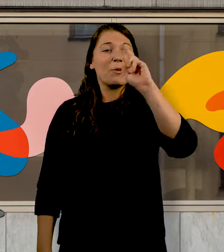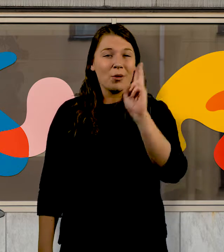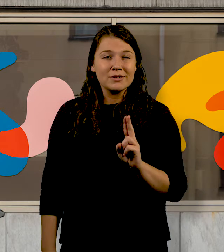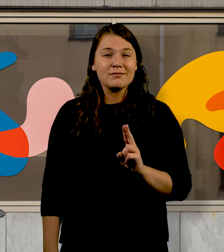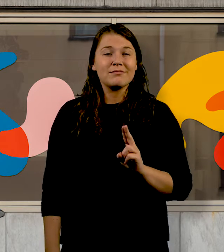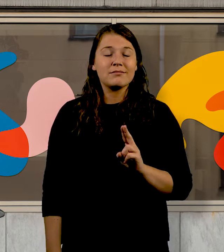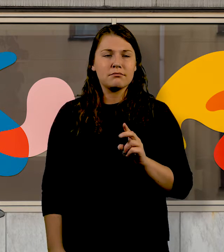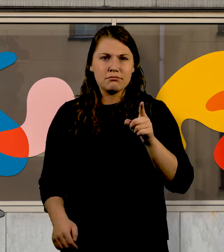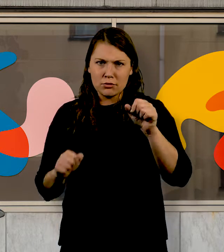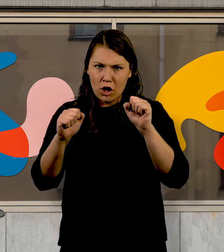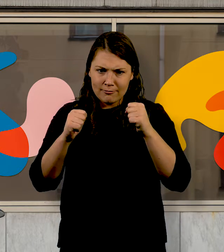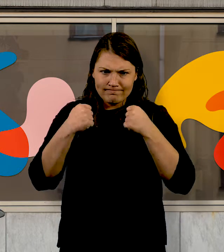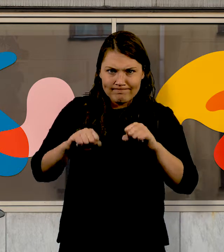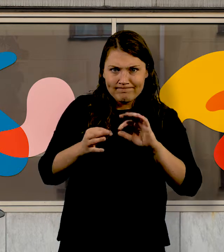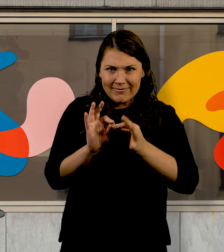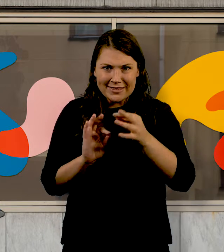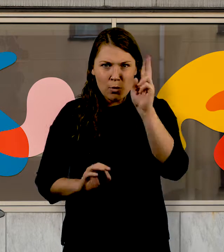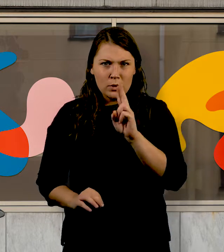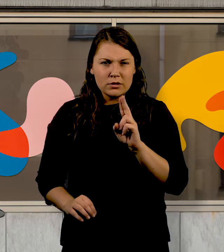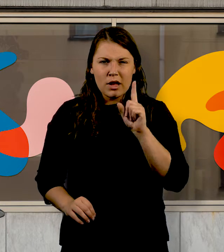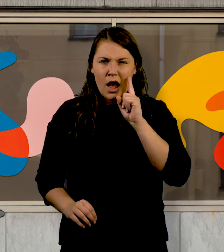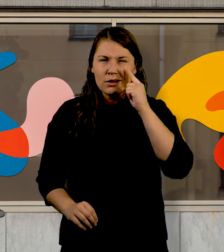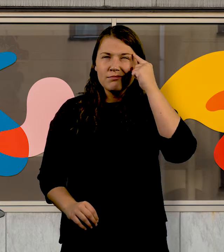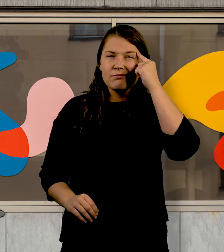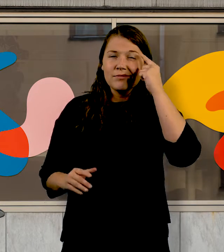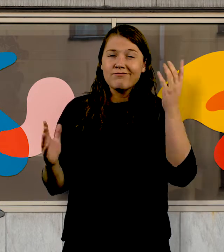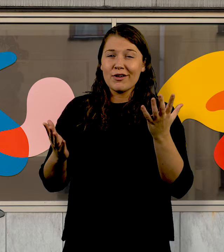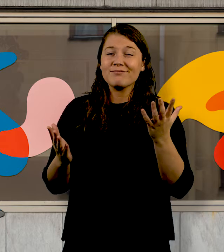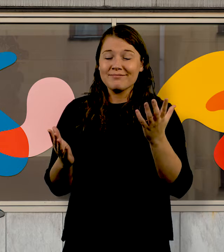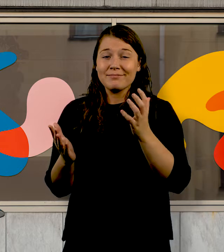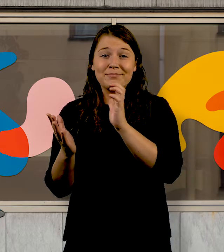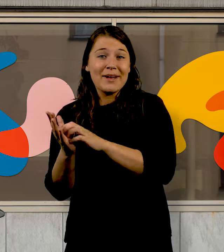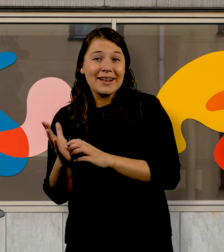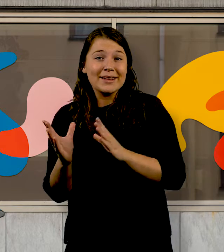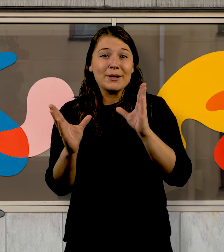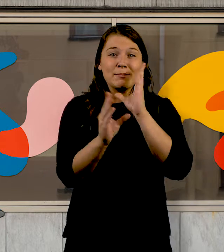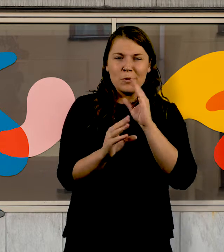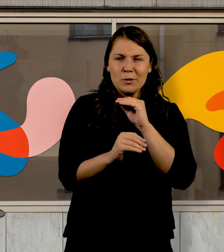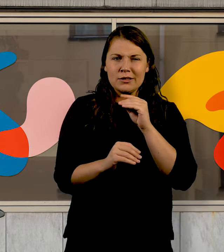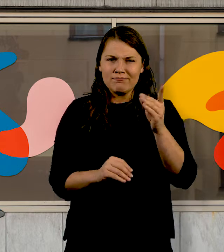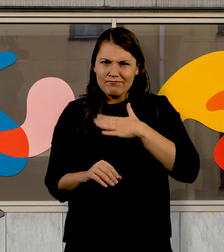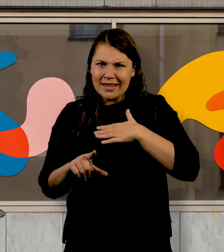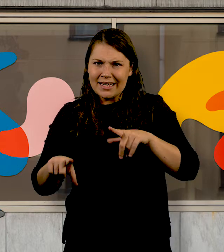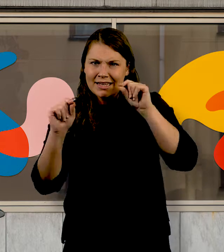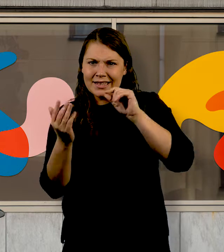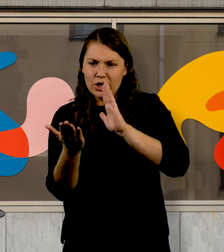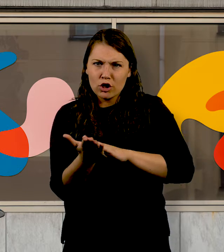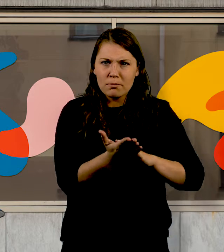formelementen som ingår sätter sig som en dynamisk helhet med förstärkande resonans. Men inte bara